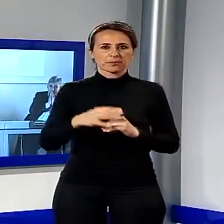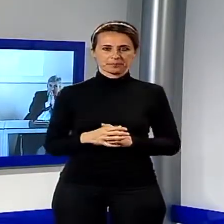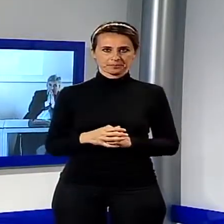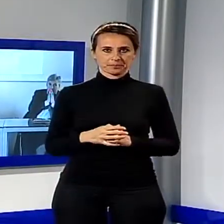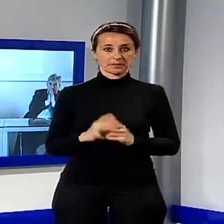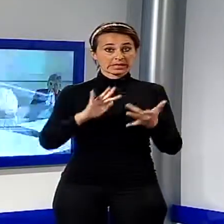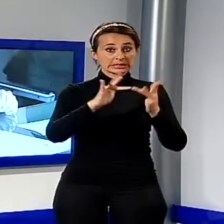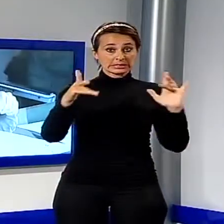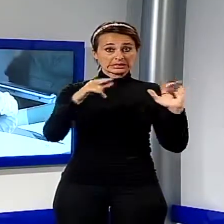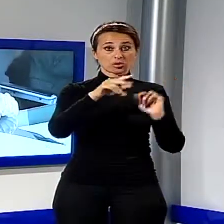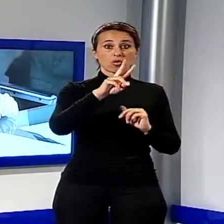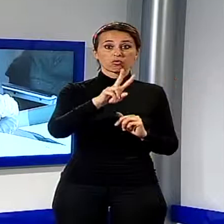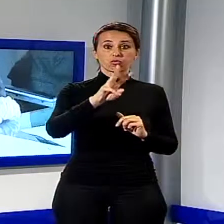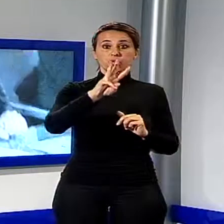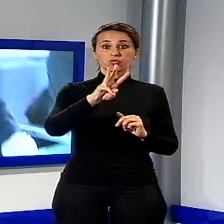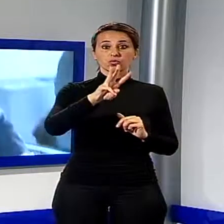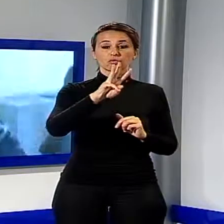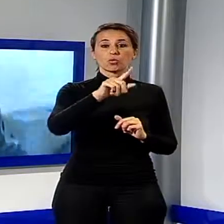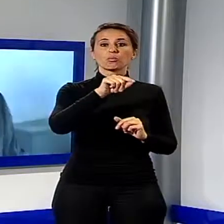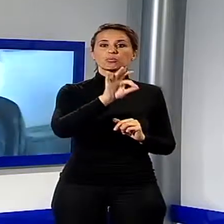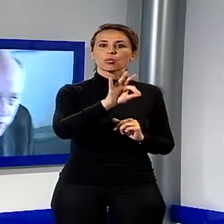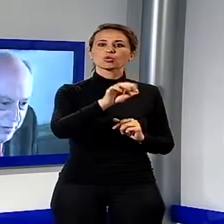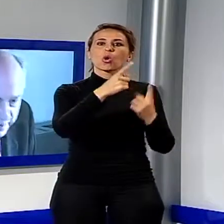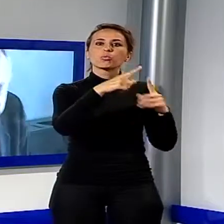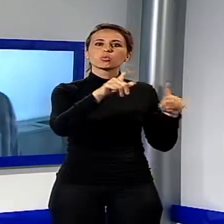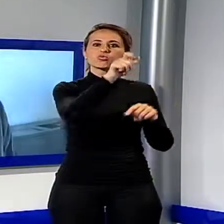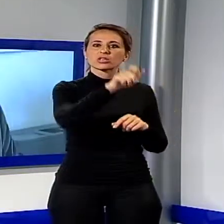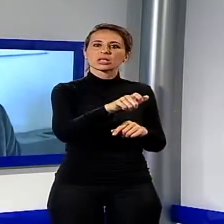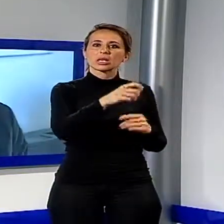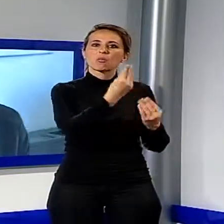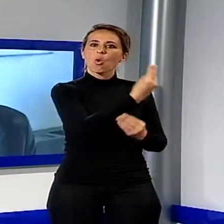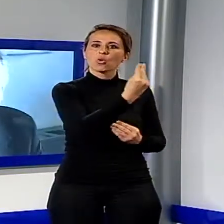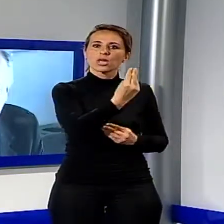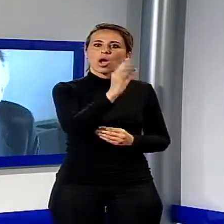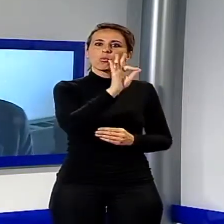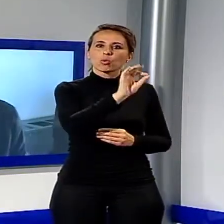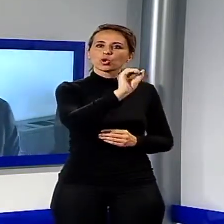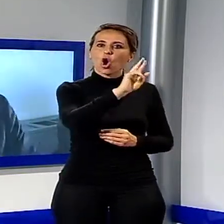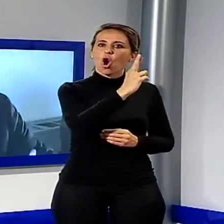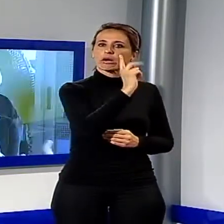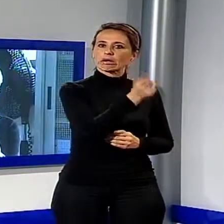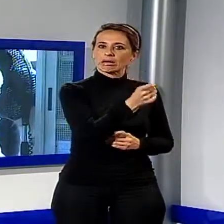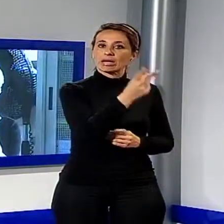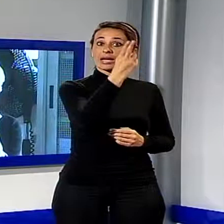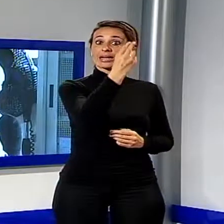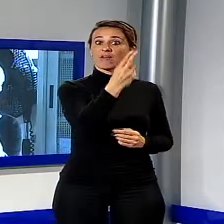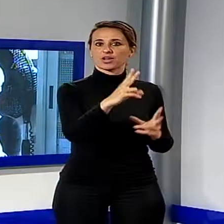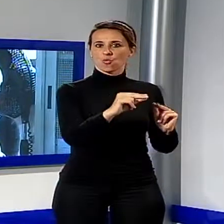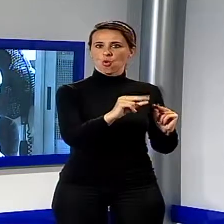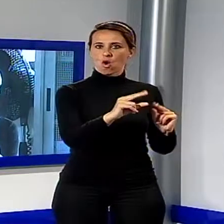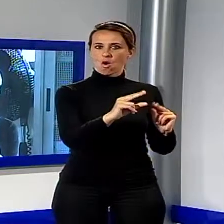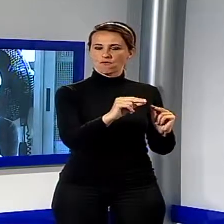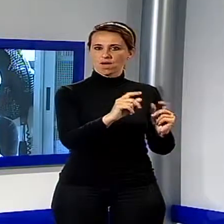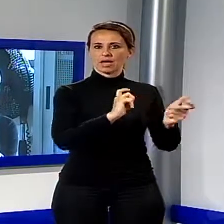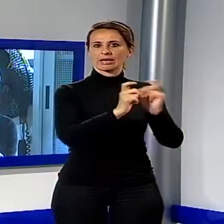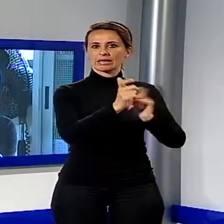Il sito web www.puccinimuseum.org è completamente rinnovato nella veste grafica e nell'interazione con